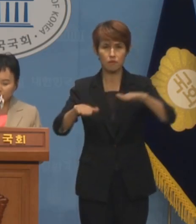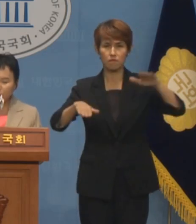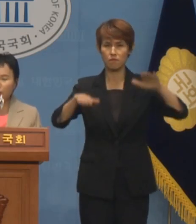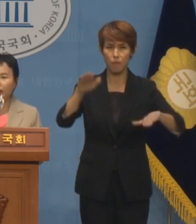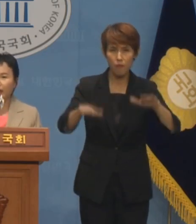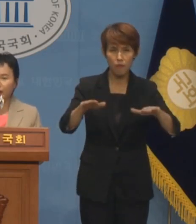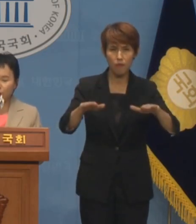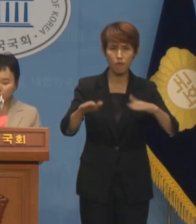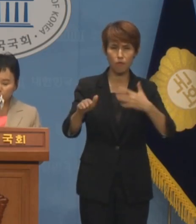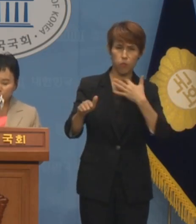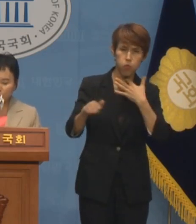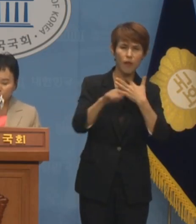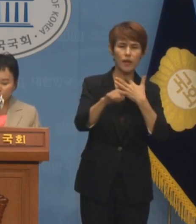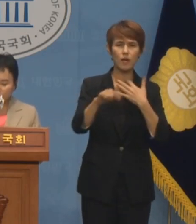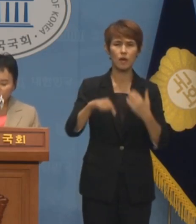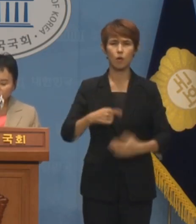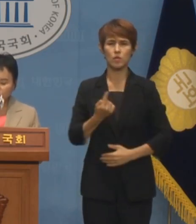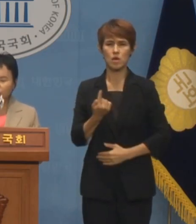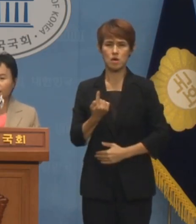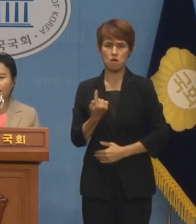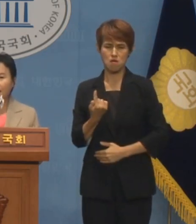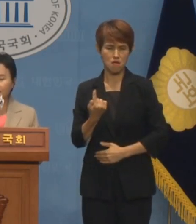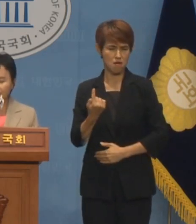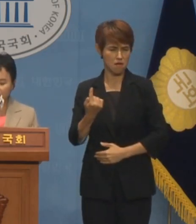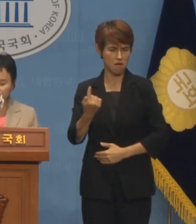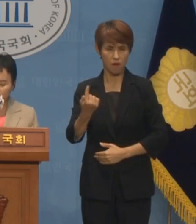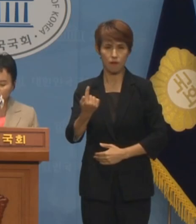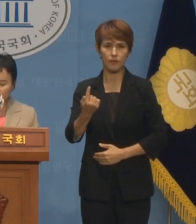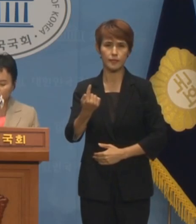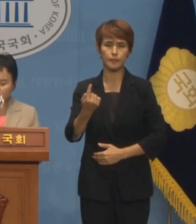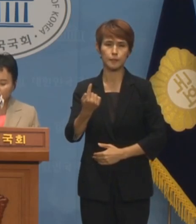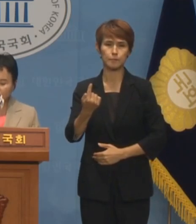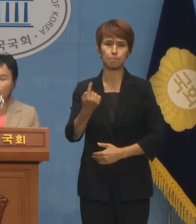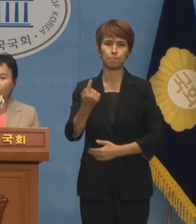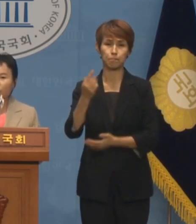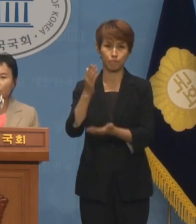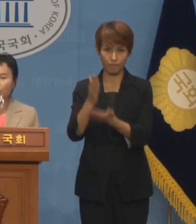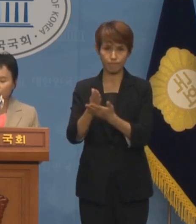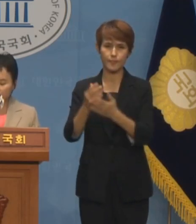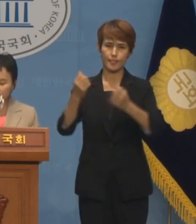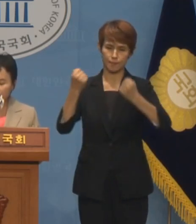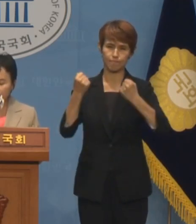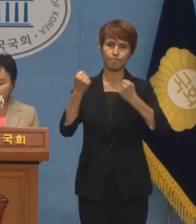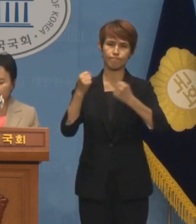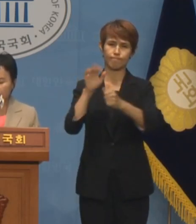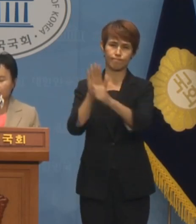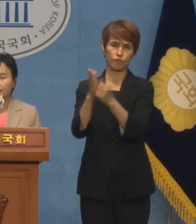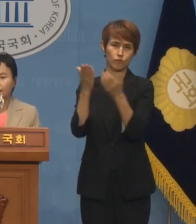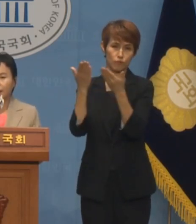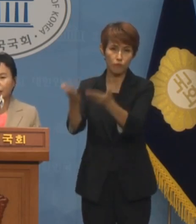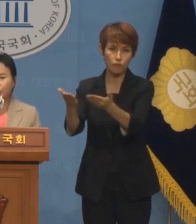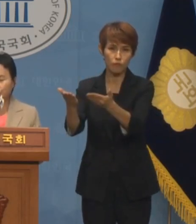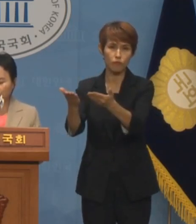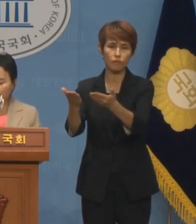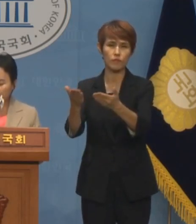혐오에 홀로 외로운 투쟁을 하지 않도록 응원하고 힘을 모아